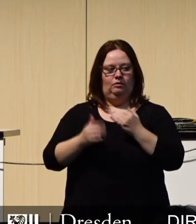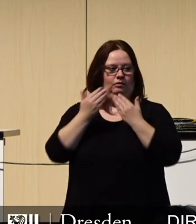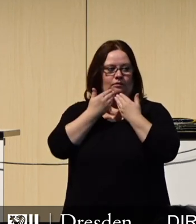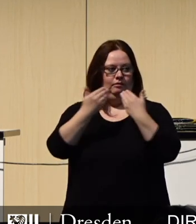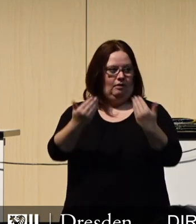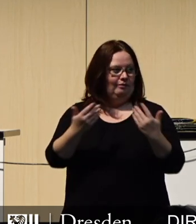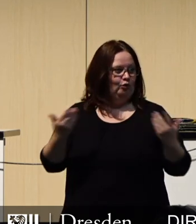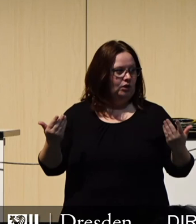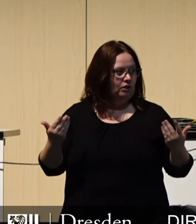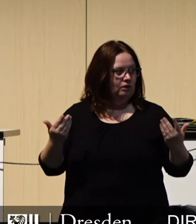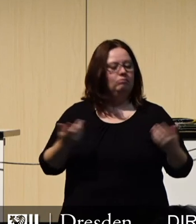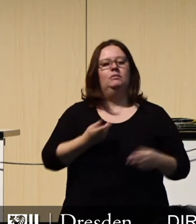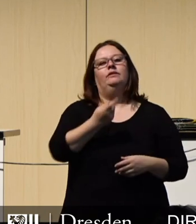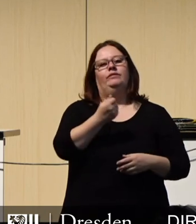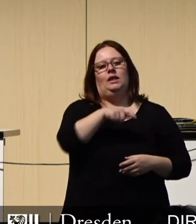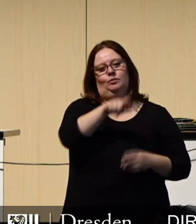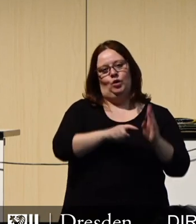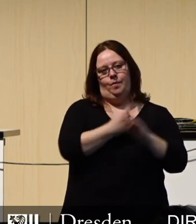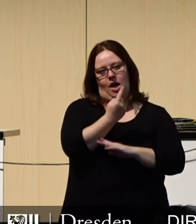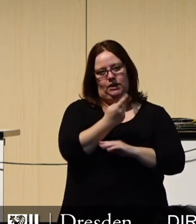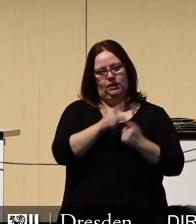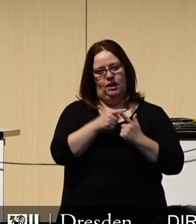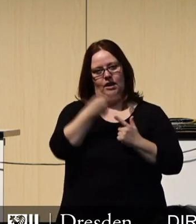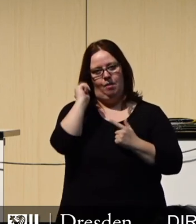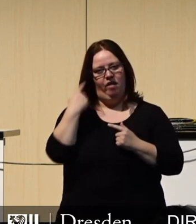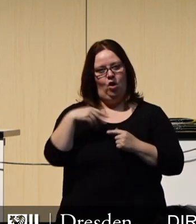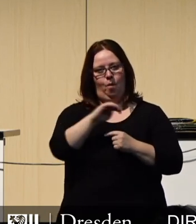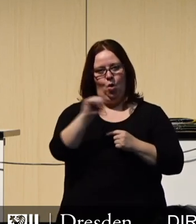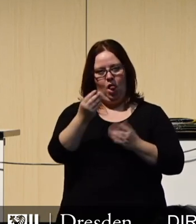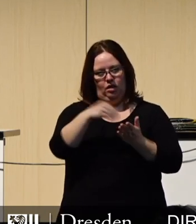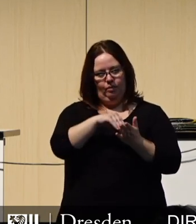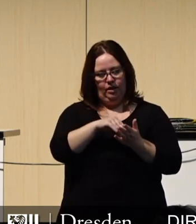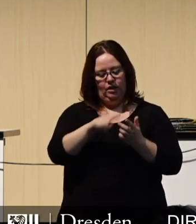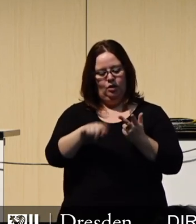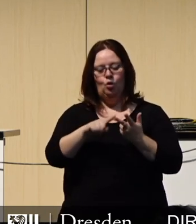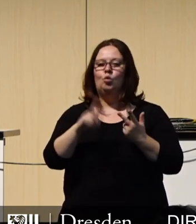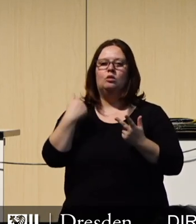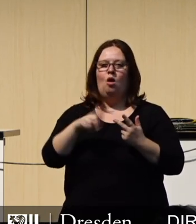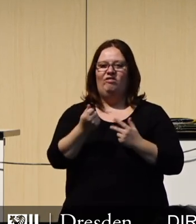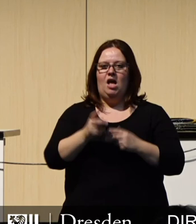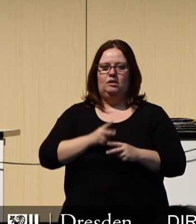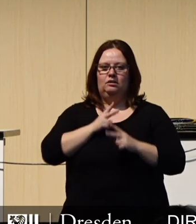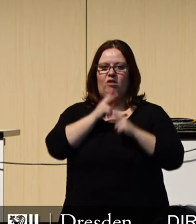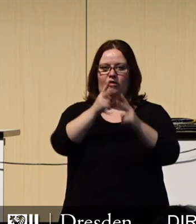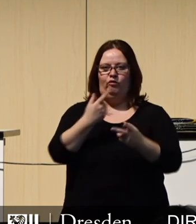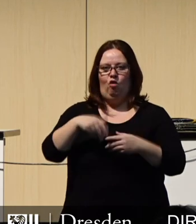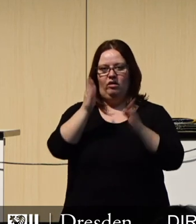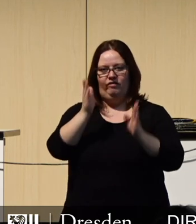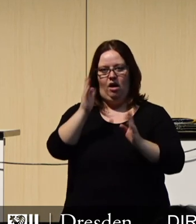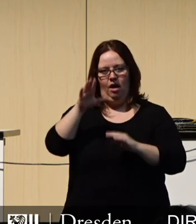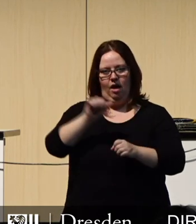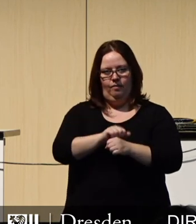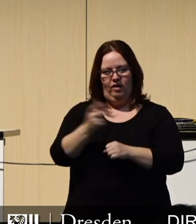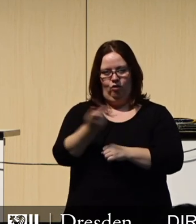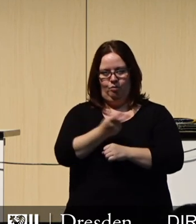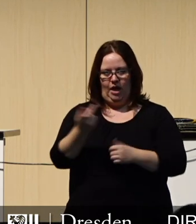selbstverständlich dem Finanzbürgermeister, der Kämmerei mit Frau Möckel an der Spitze und den Finanzverantwortlichen der Fachämter an der Seite der